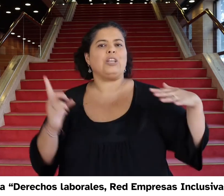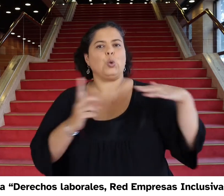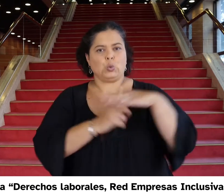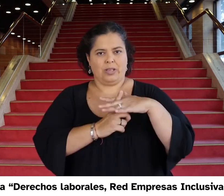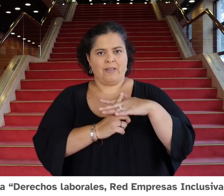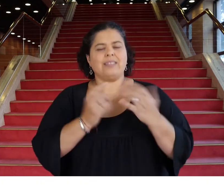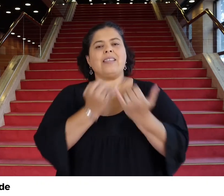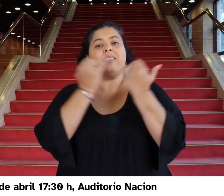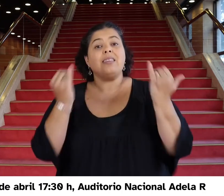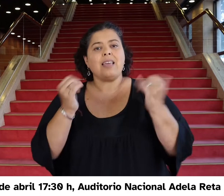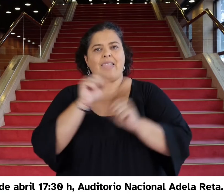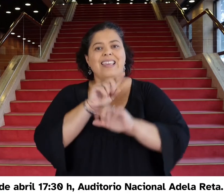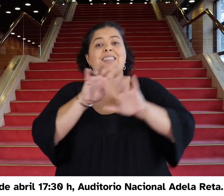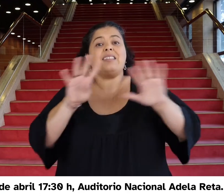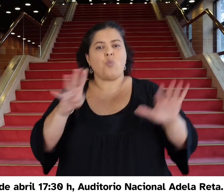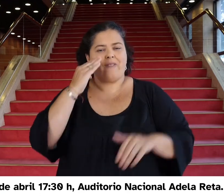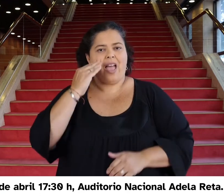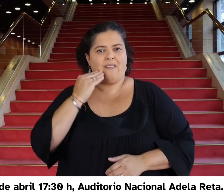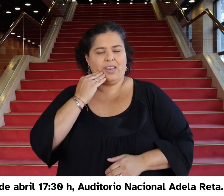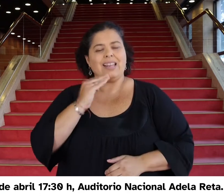horas. Auditorio Nacional Adela Reta.